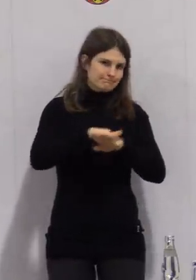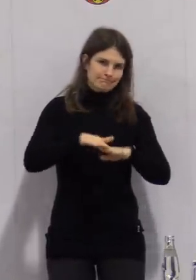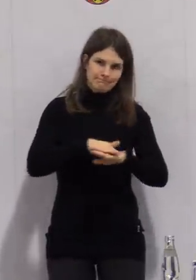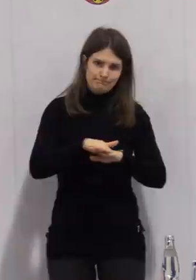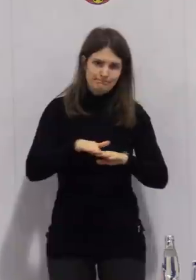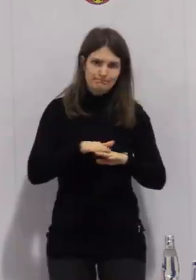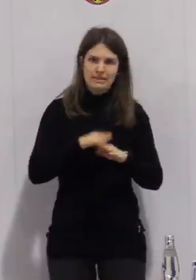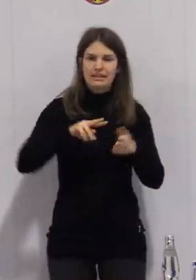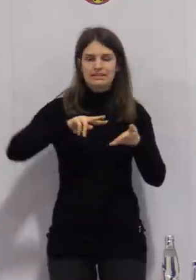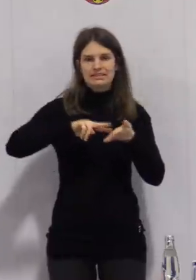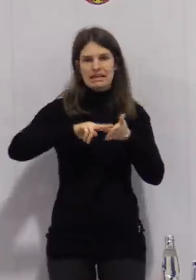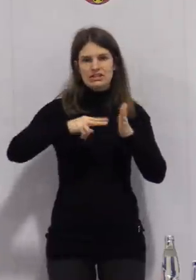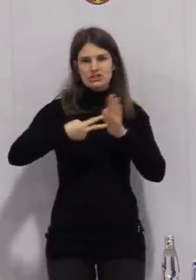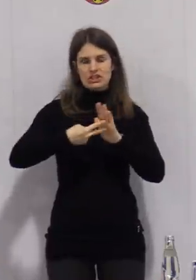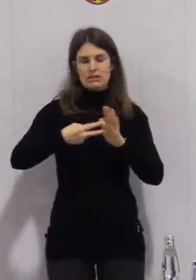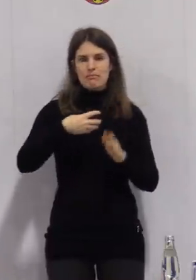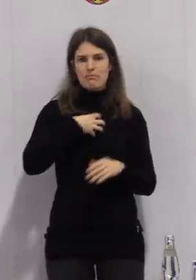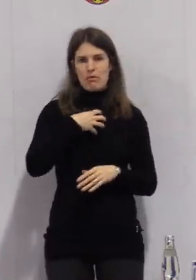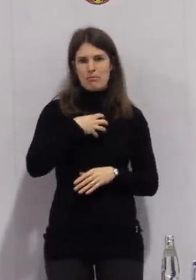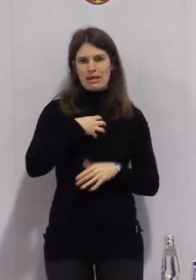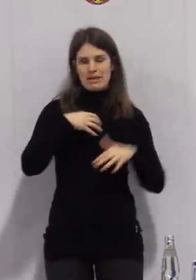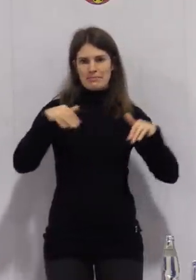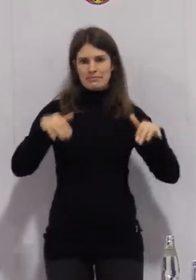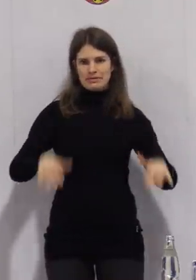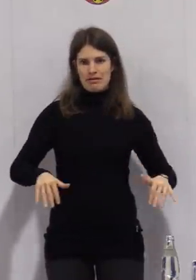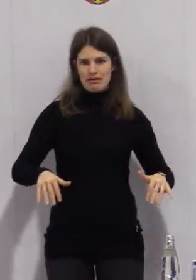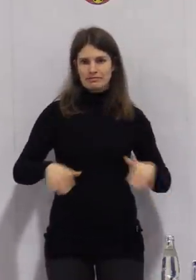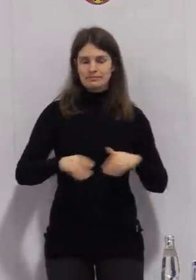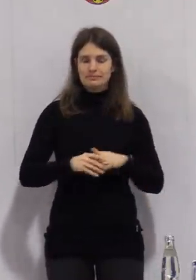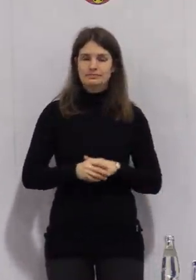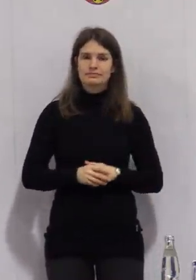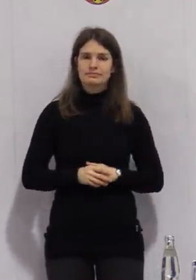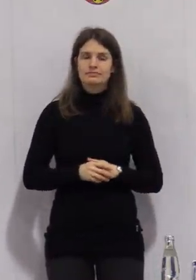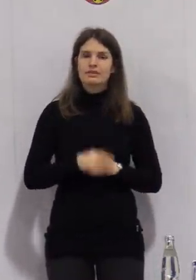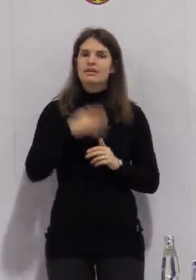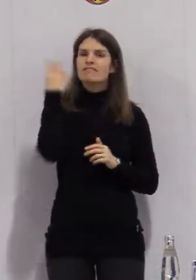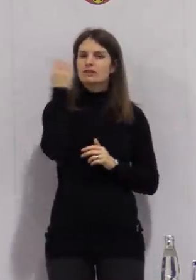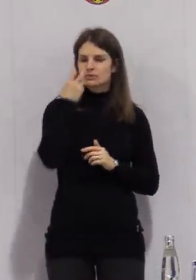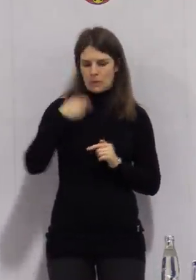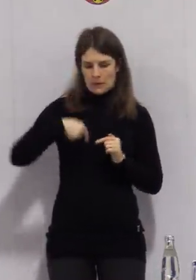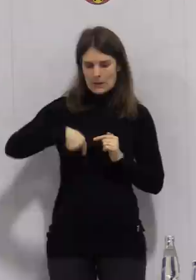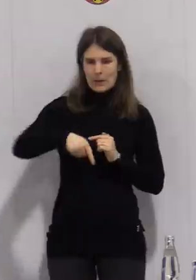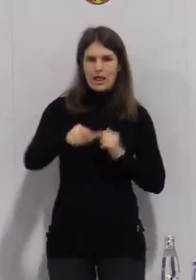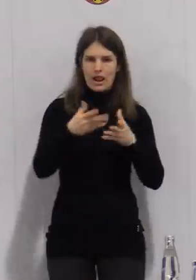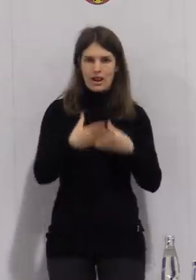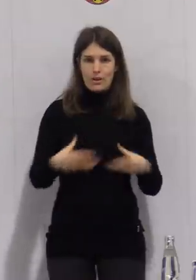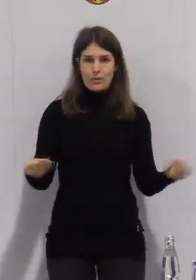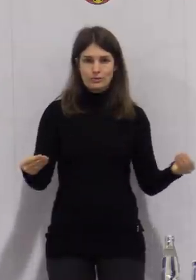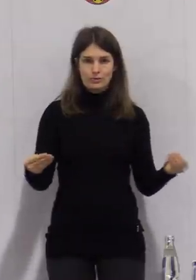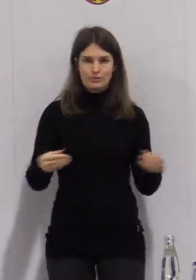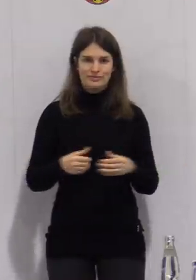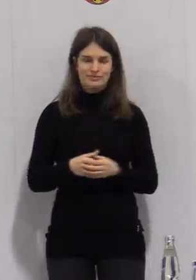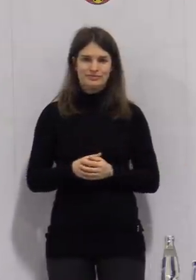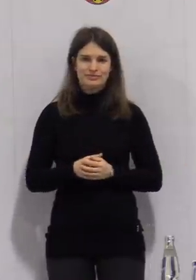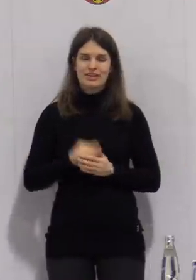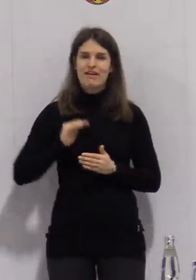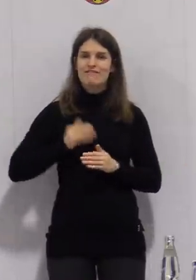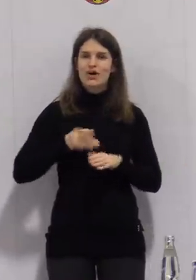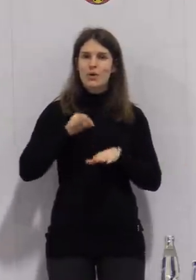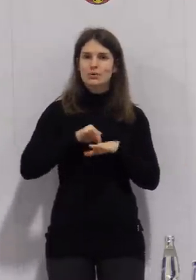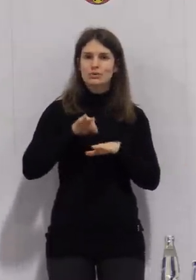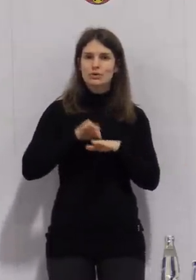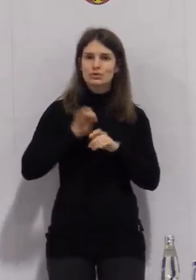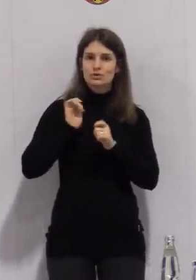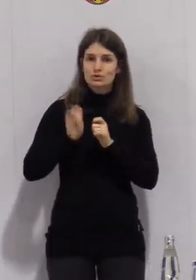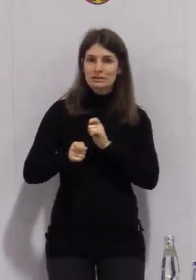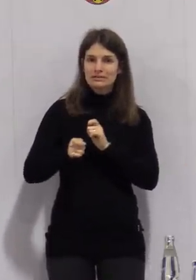versuchen, schnellstmöglich zu beheben. Frau Dr. Schmidt, unsere Amtsärztin und Leiterin des Gesundheitsamtes, ist mit hier und wir